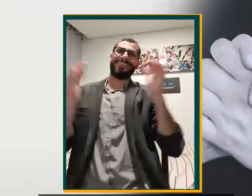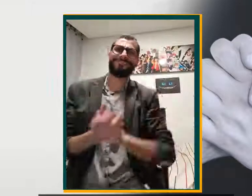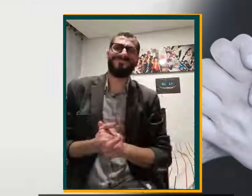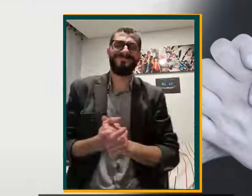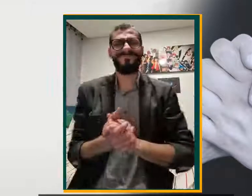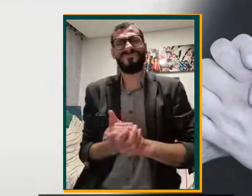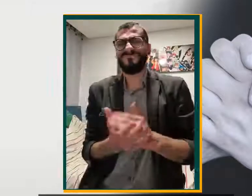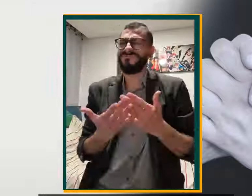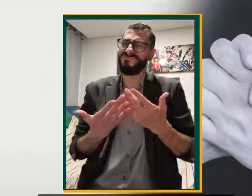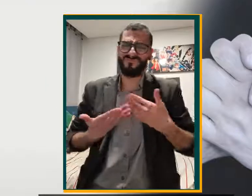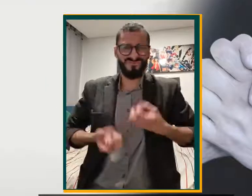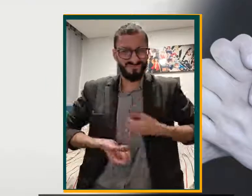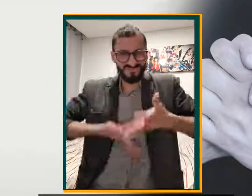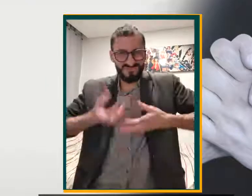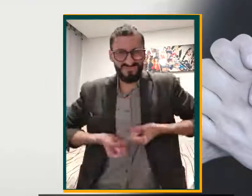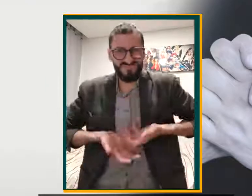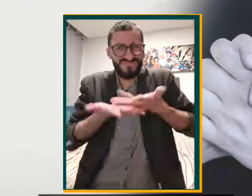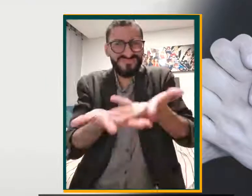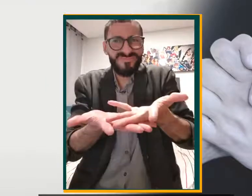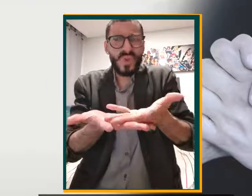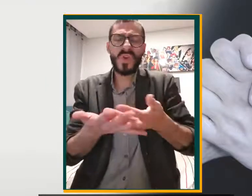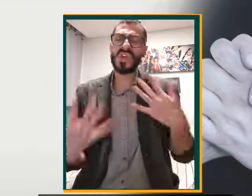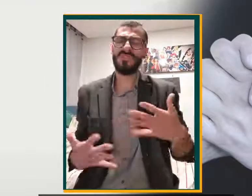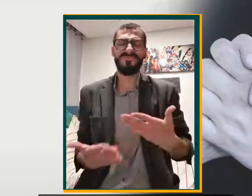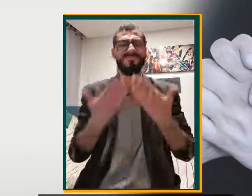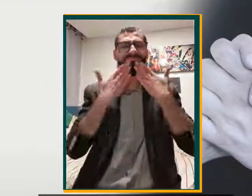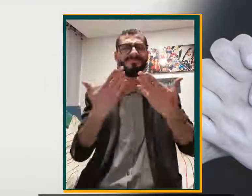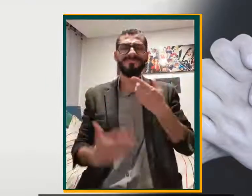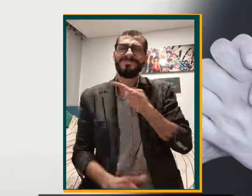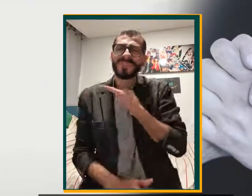Así que una felicitación a todos los intérpretes.